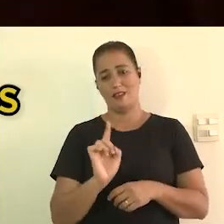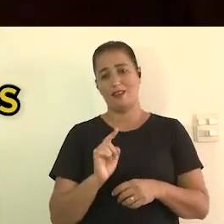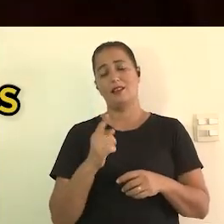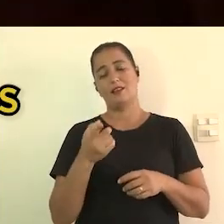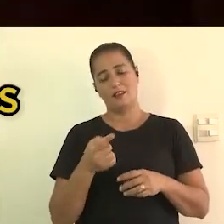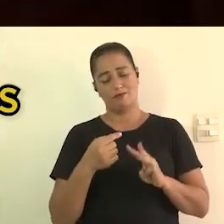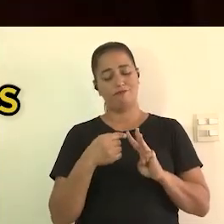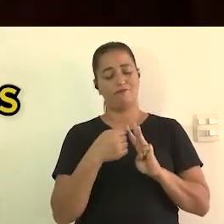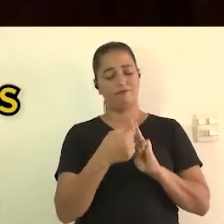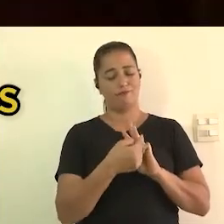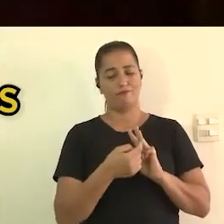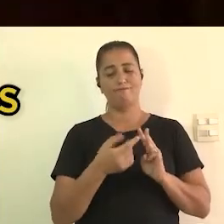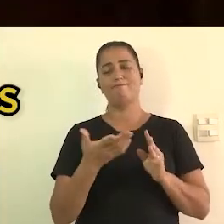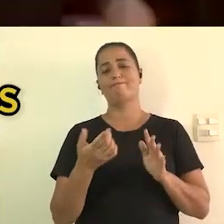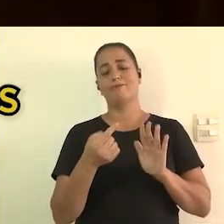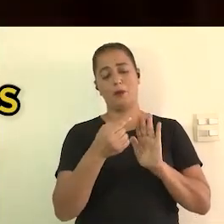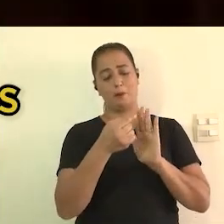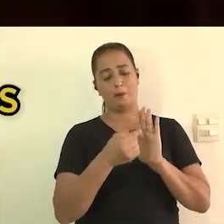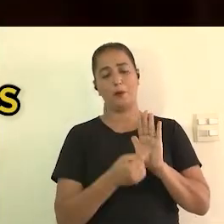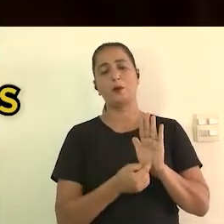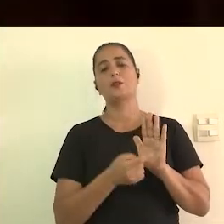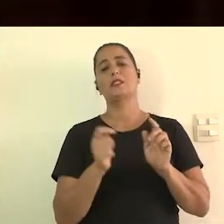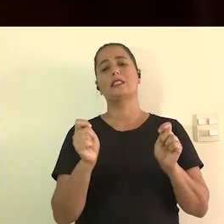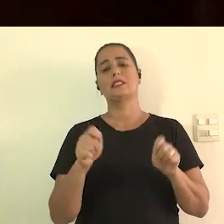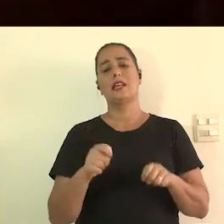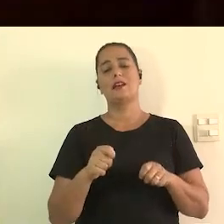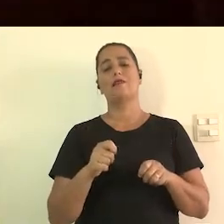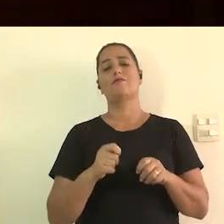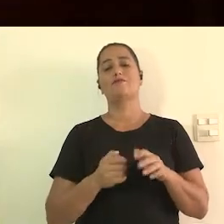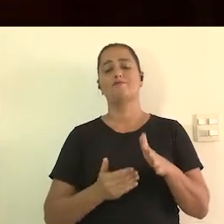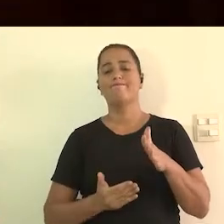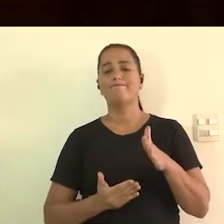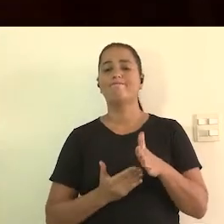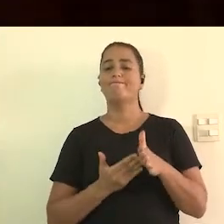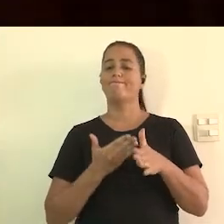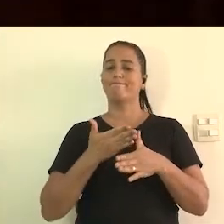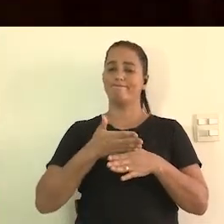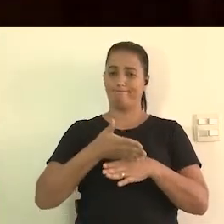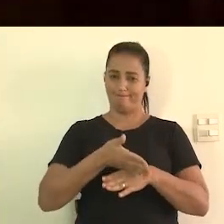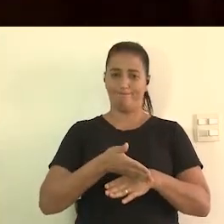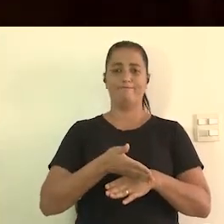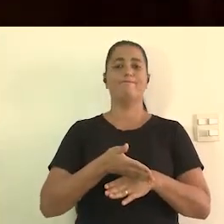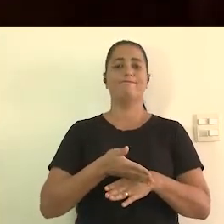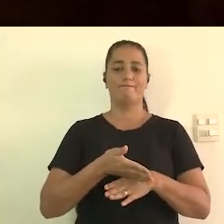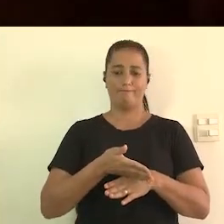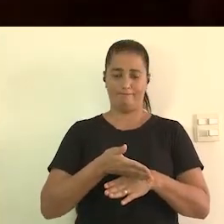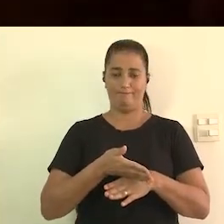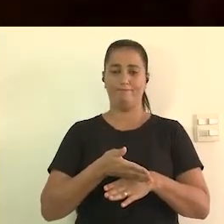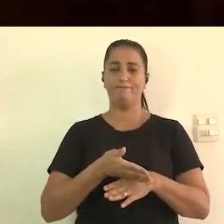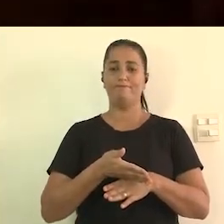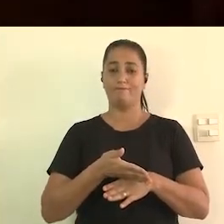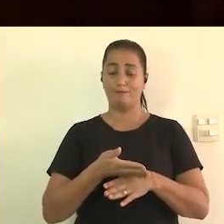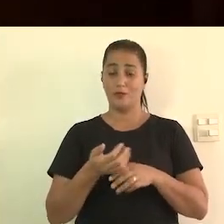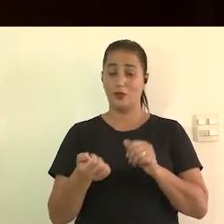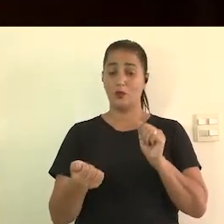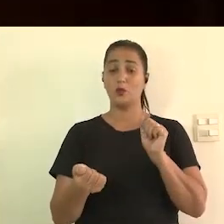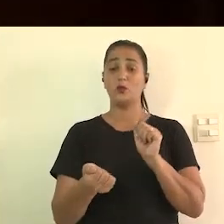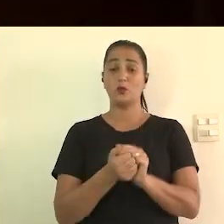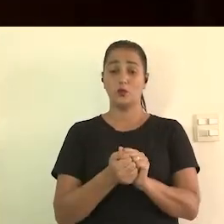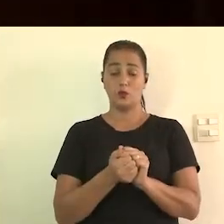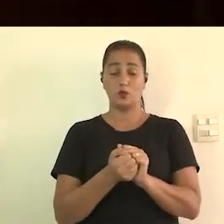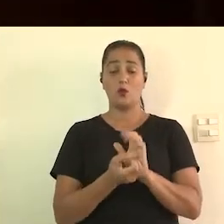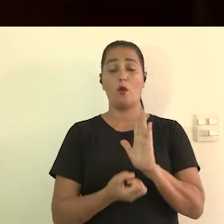entraves que precisam ser deslaçados são nós que precisam ser desatados juntos